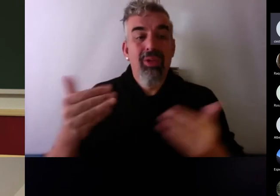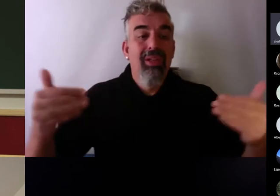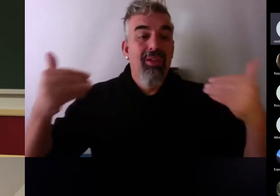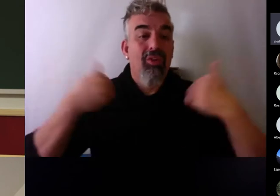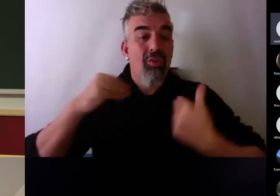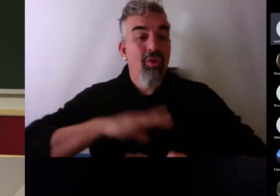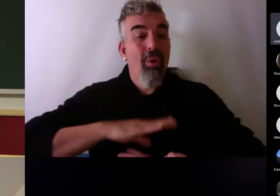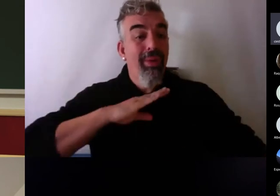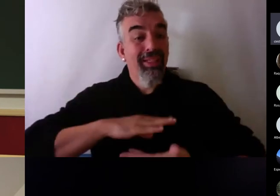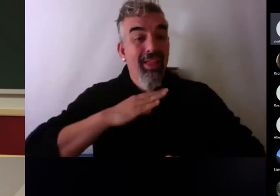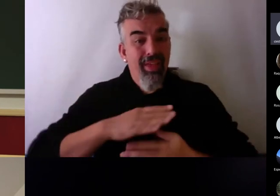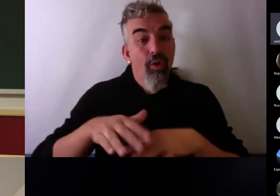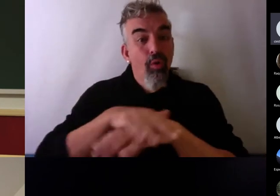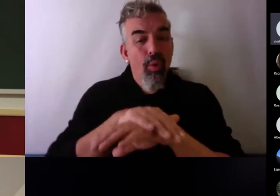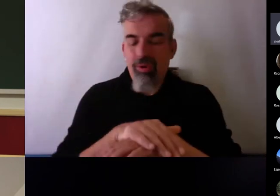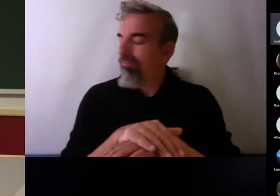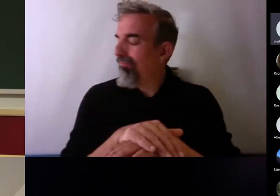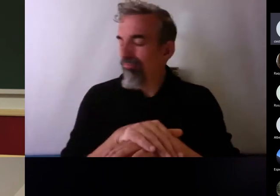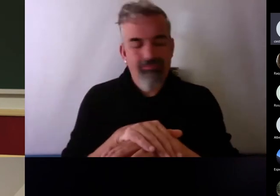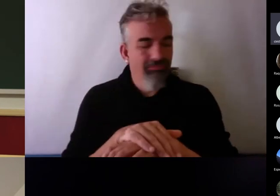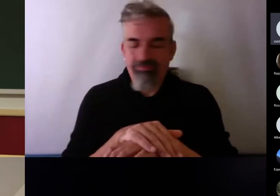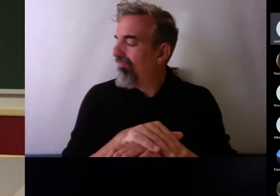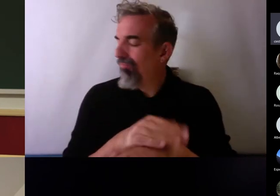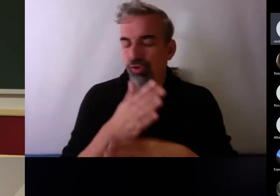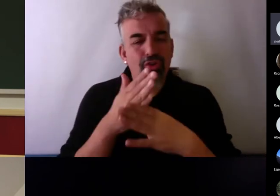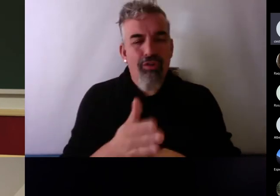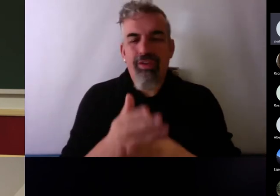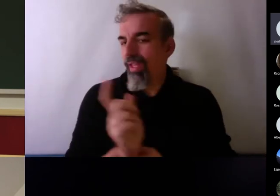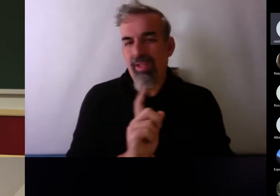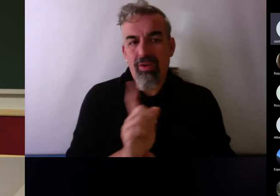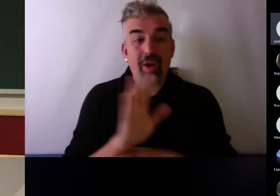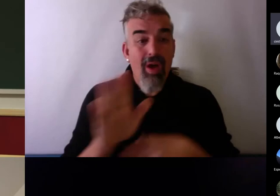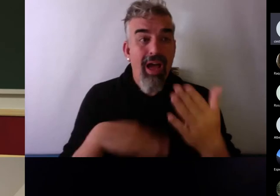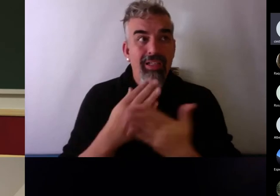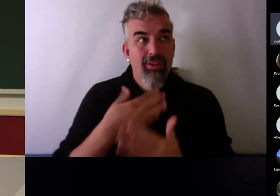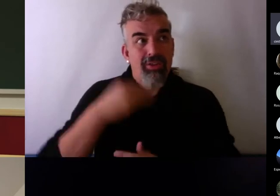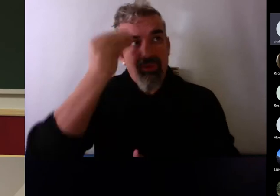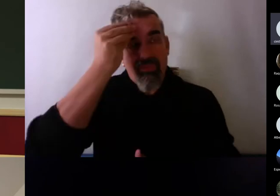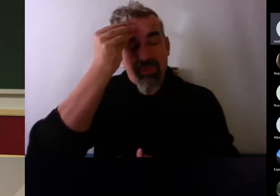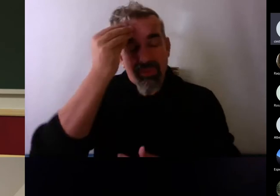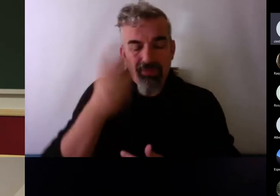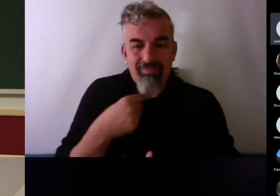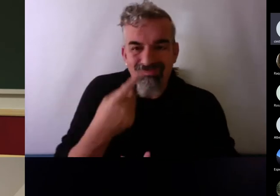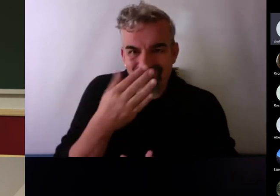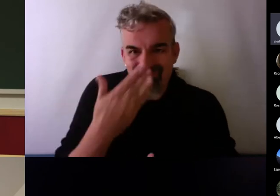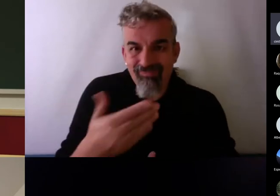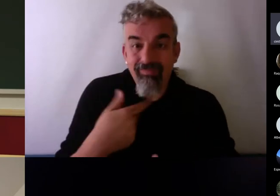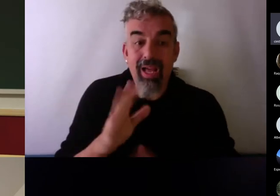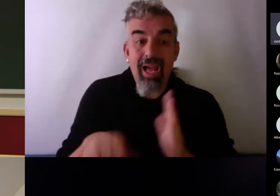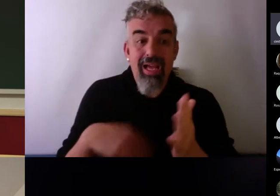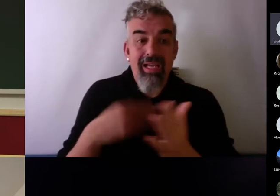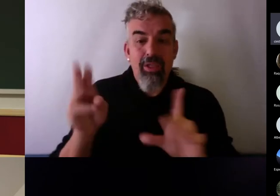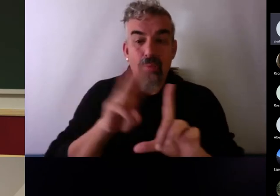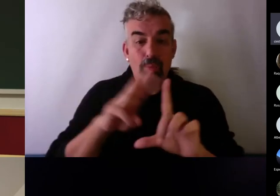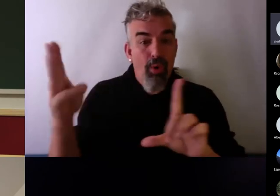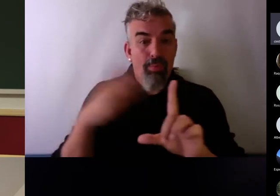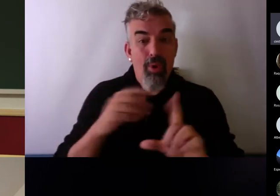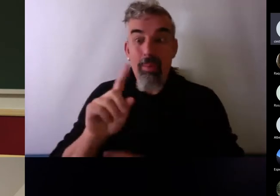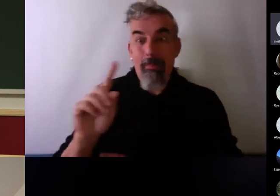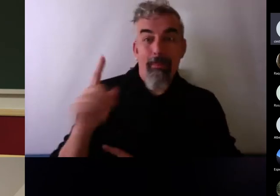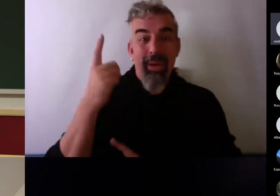alumno? No. Y creo que es que, de verdad, que es que yo la primera diapositiva que pongo a los alumnos es,